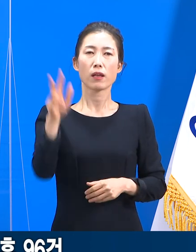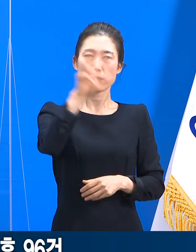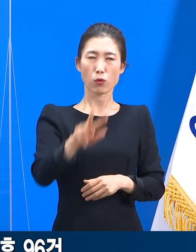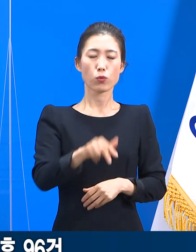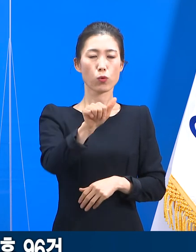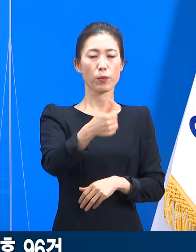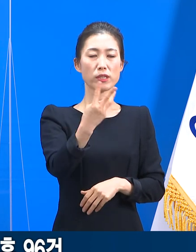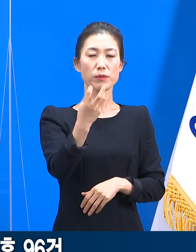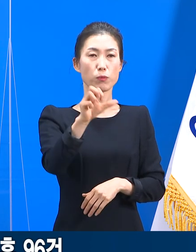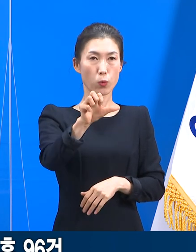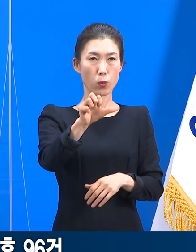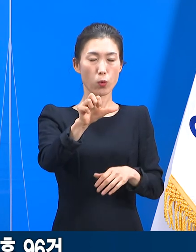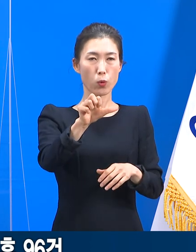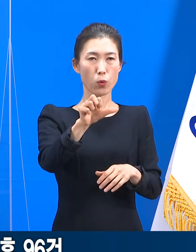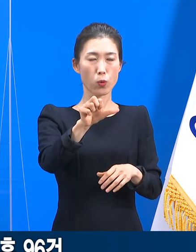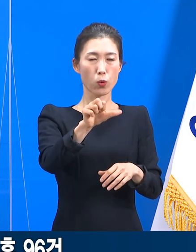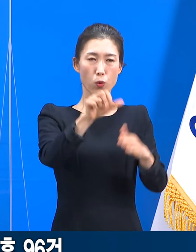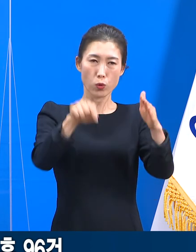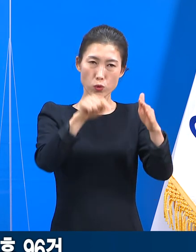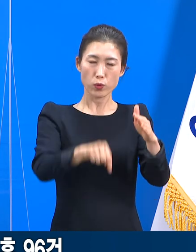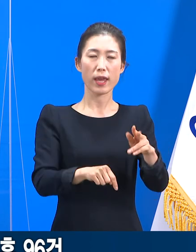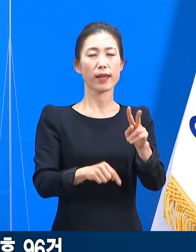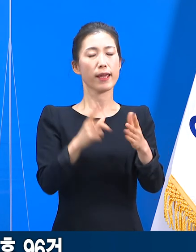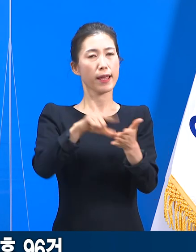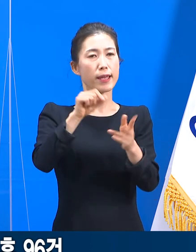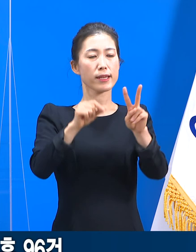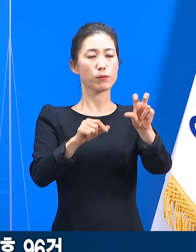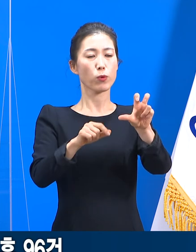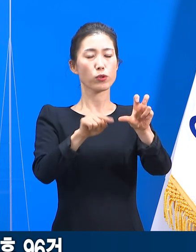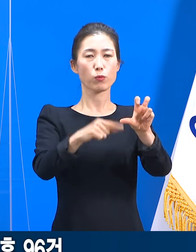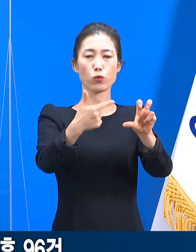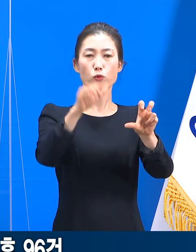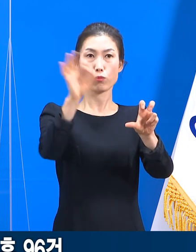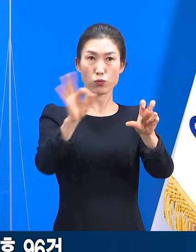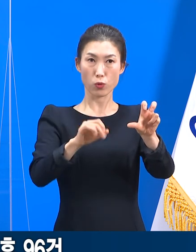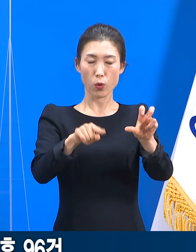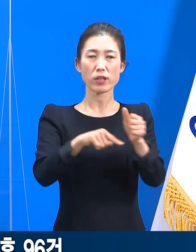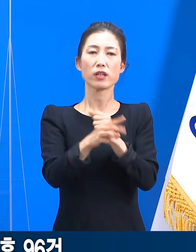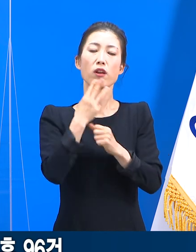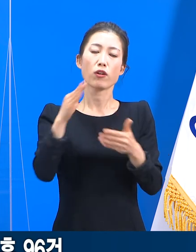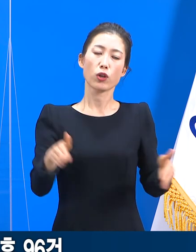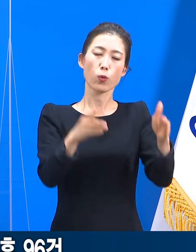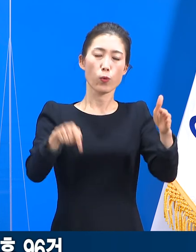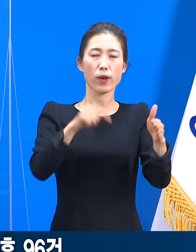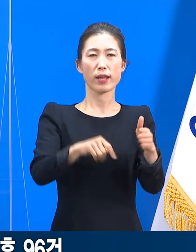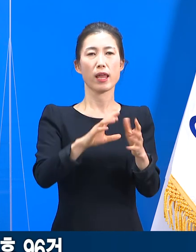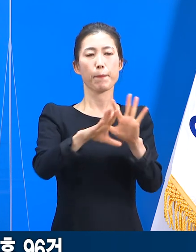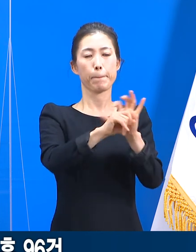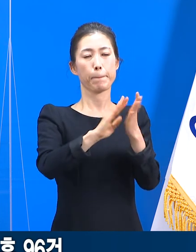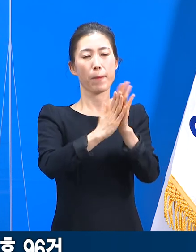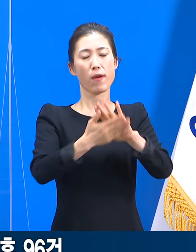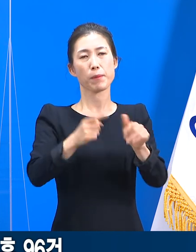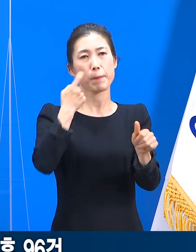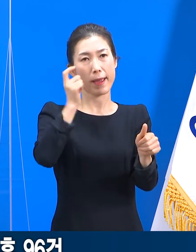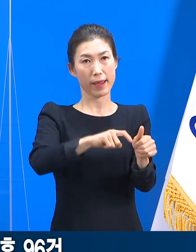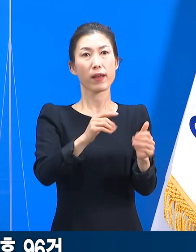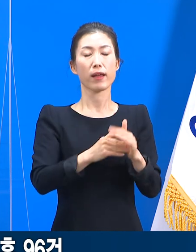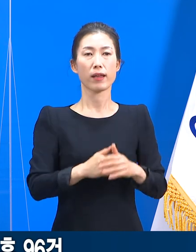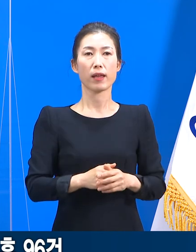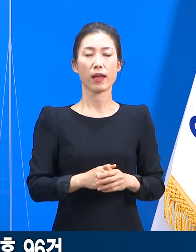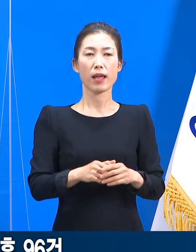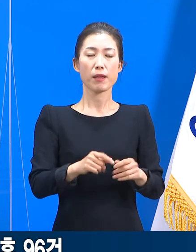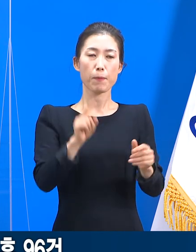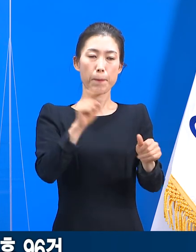535건 대비 25.6%가 경기도에서 발견되었습니다. 집단감염